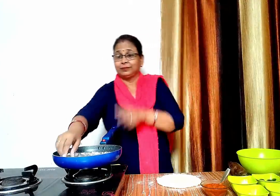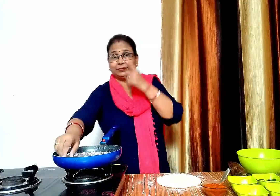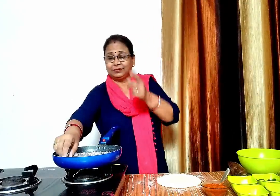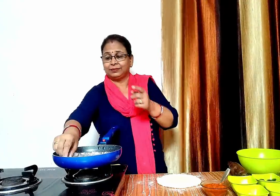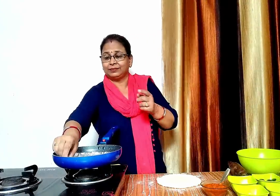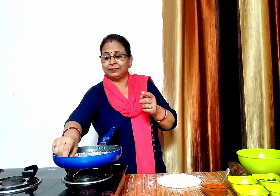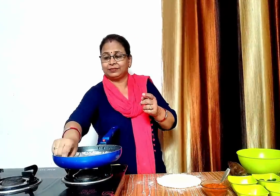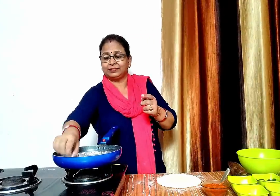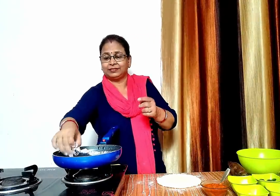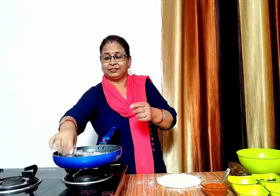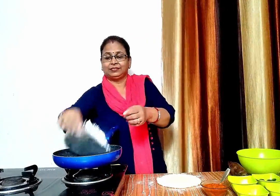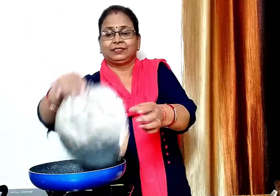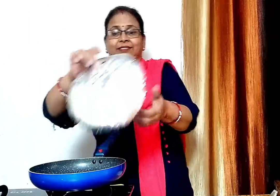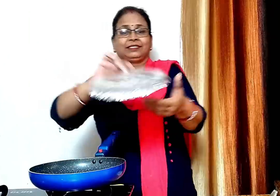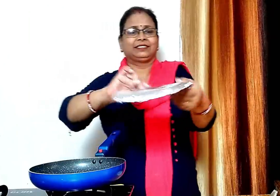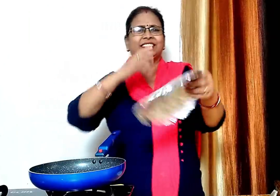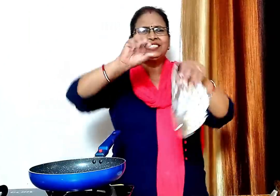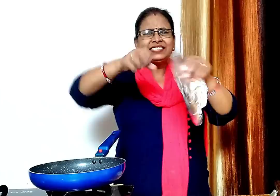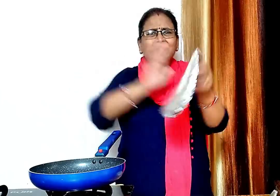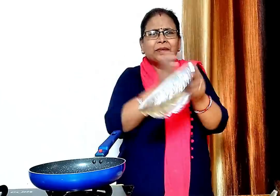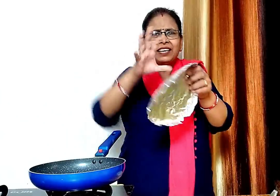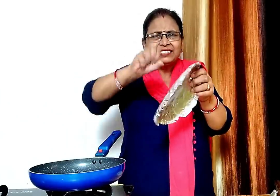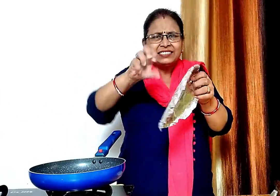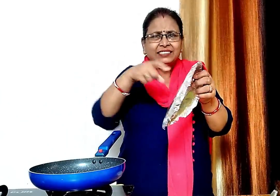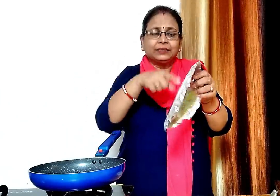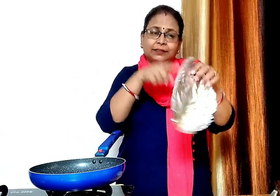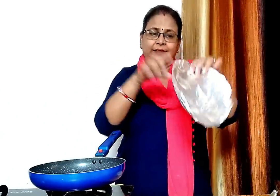और अल्यूमिनिम फोइल को पैन के अंदर उसी शेप में सेट कर देंगे